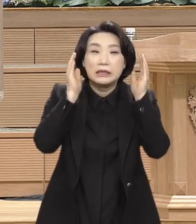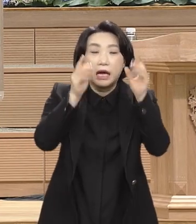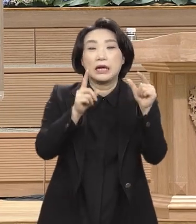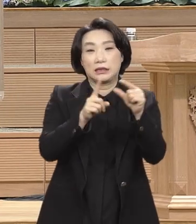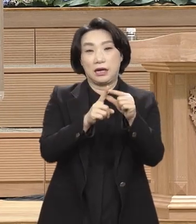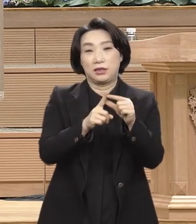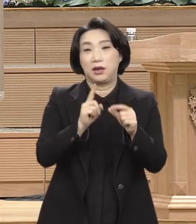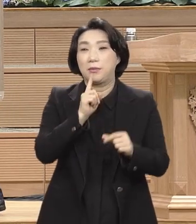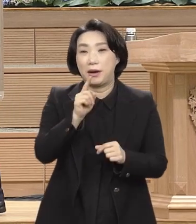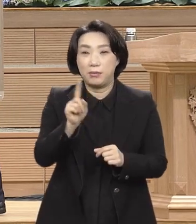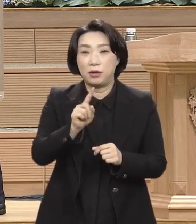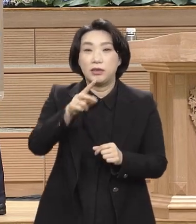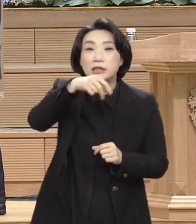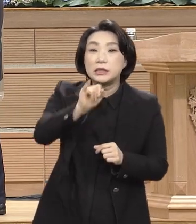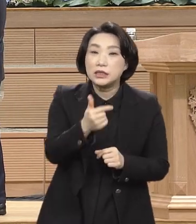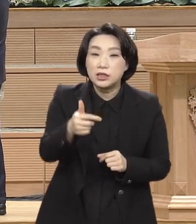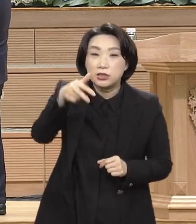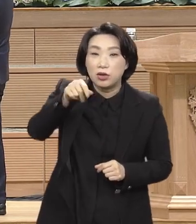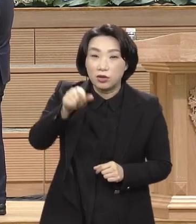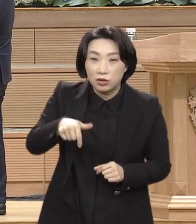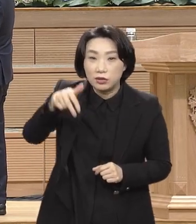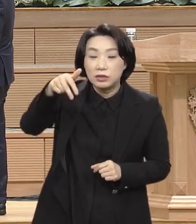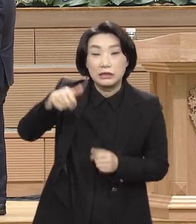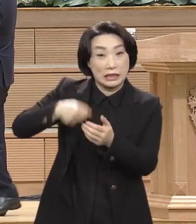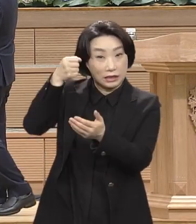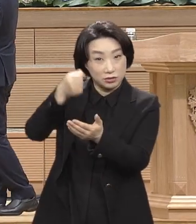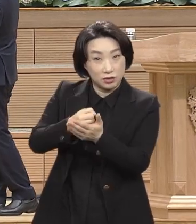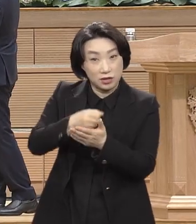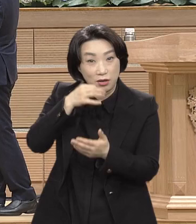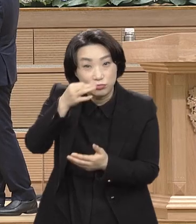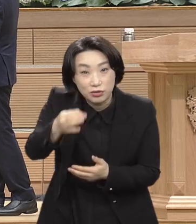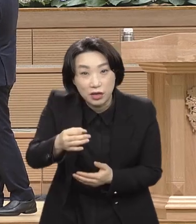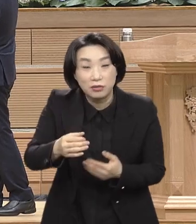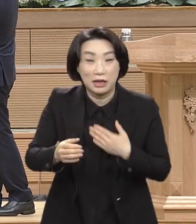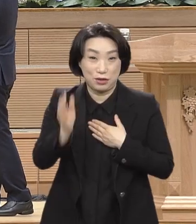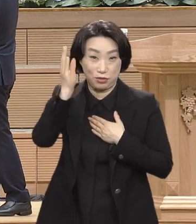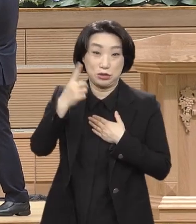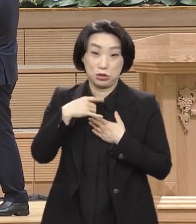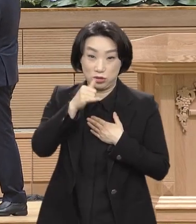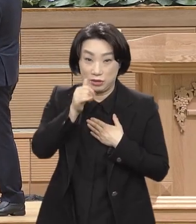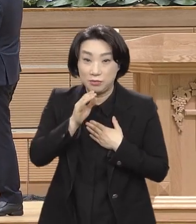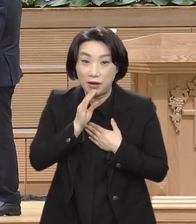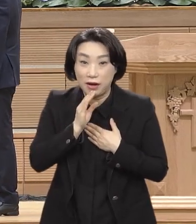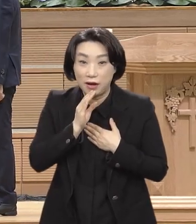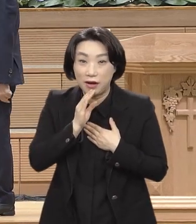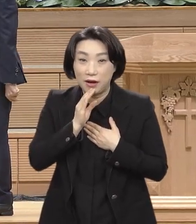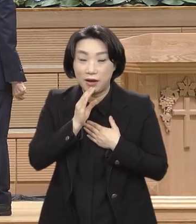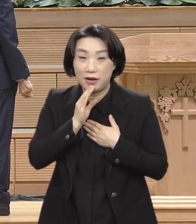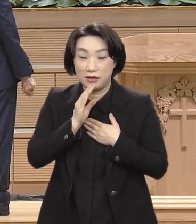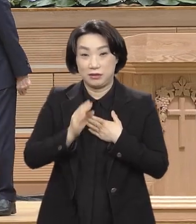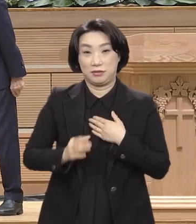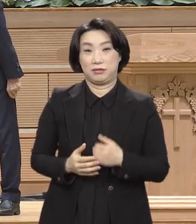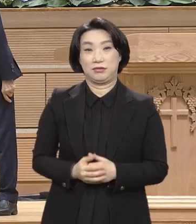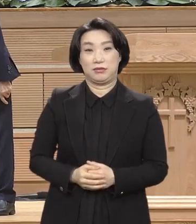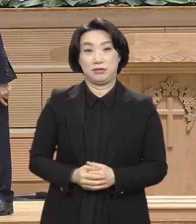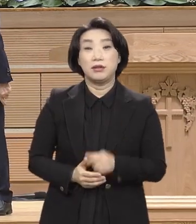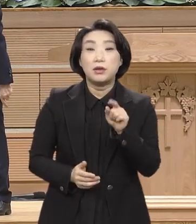신학용어로 신적작적이라고 한다. 신적작적. 이런 얘기를 해본 적이 있어. 이건 설명을